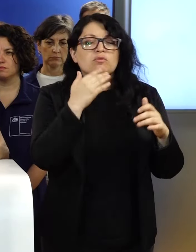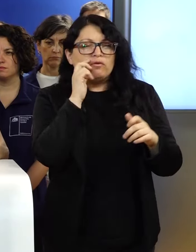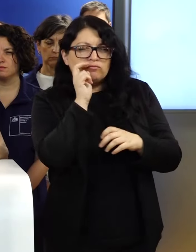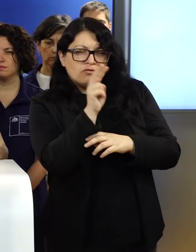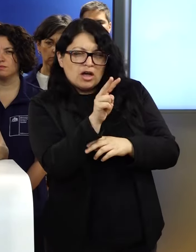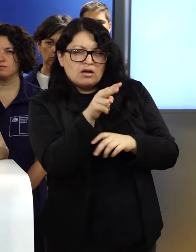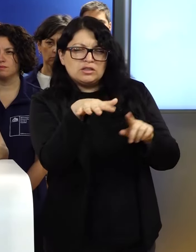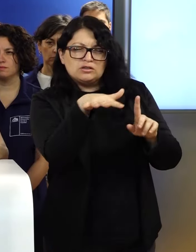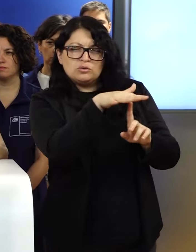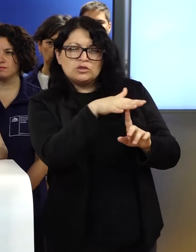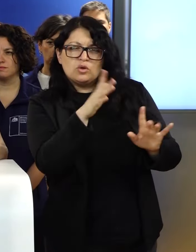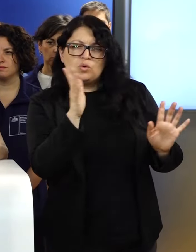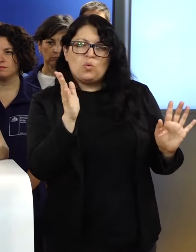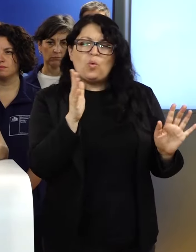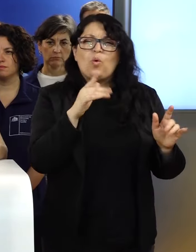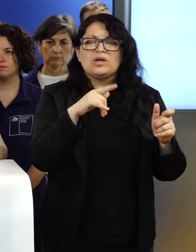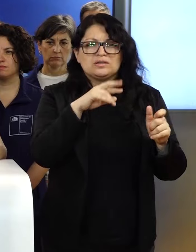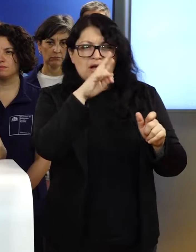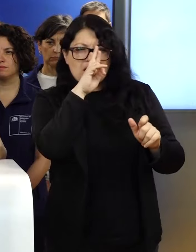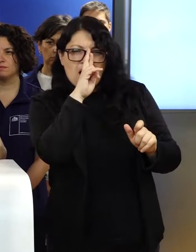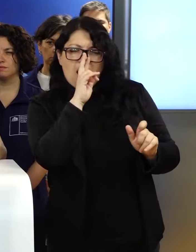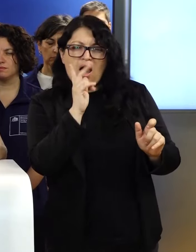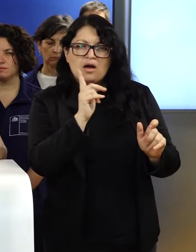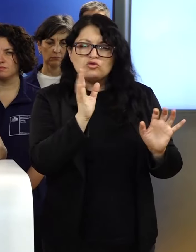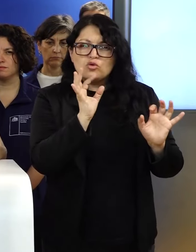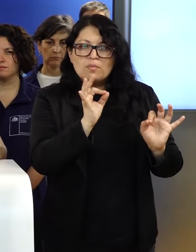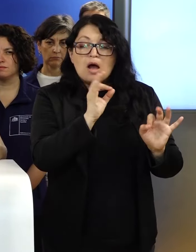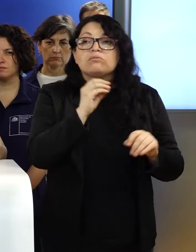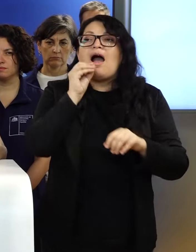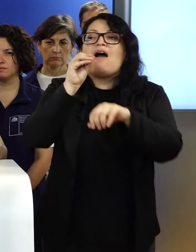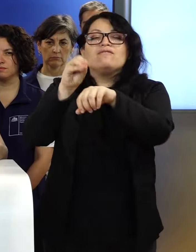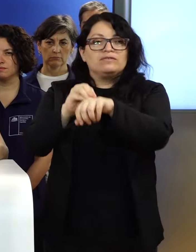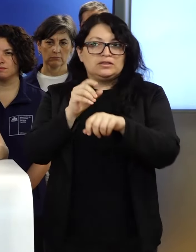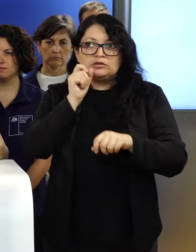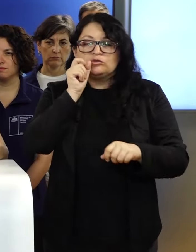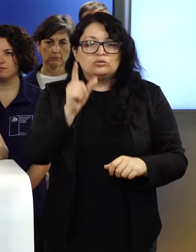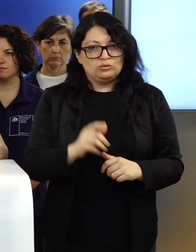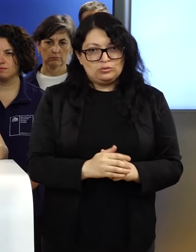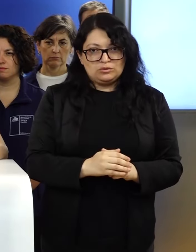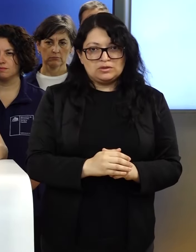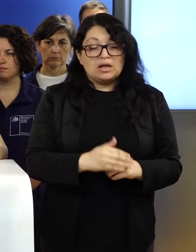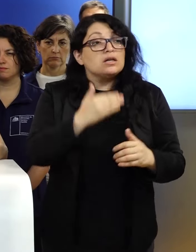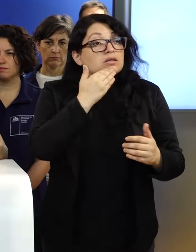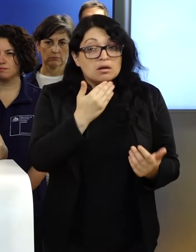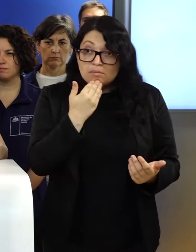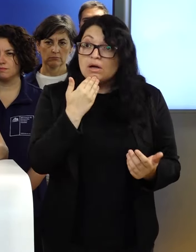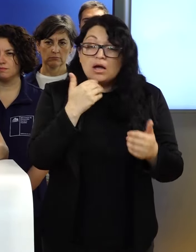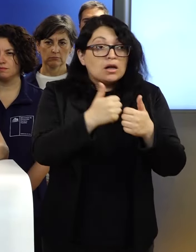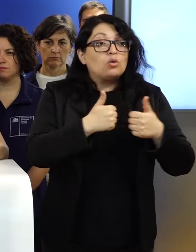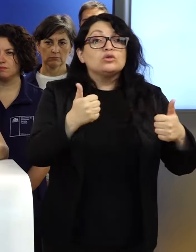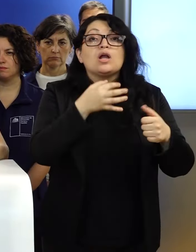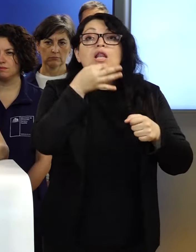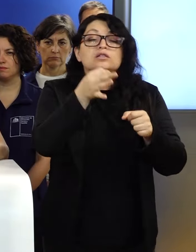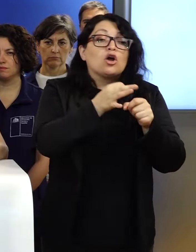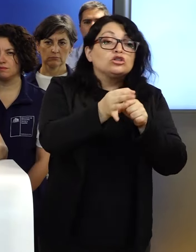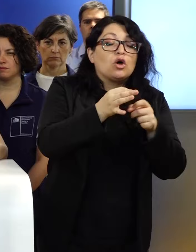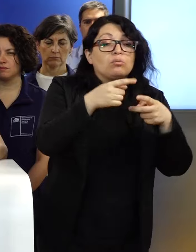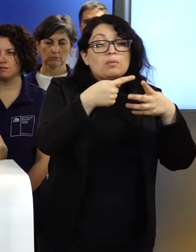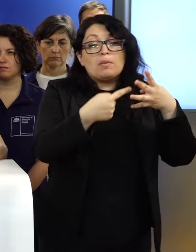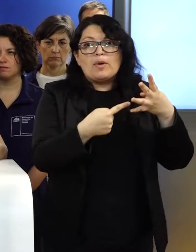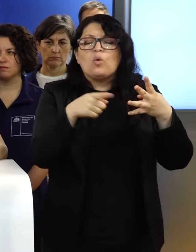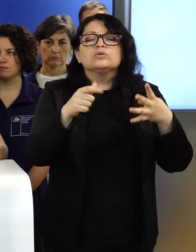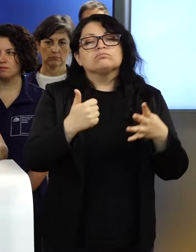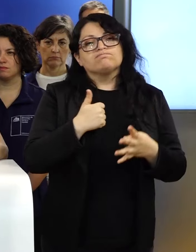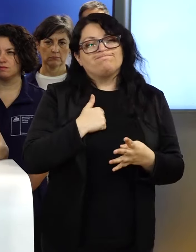que nos parezca sospechosa o irregular y colaborar con todas las instrucciones que ha dado la autoridad. El presidente